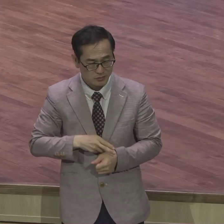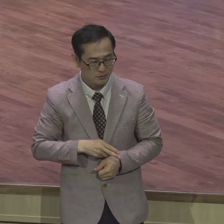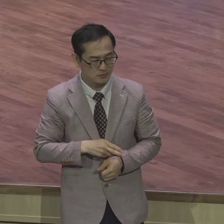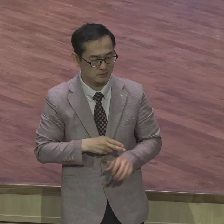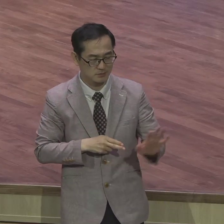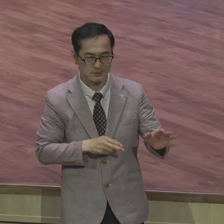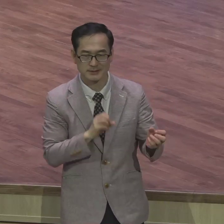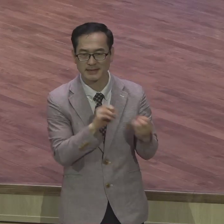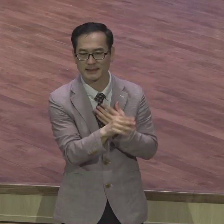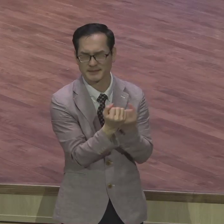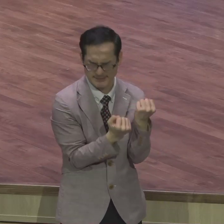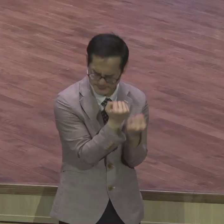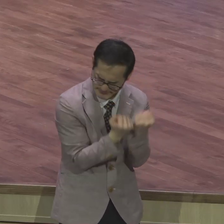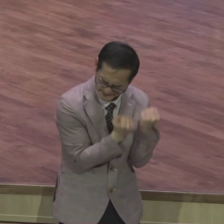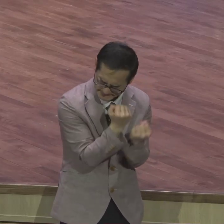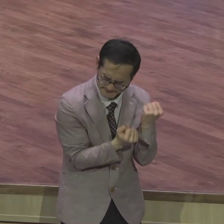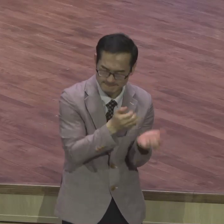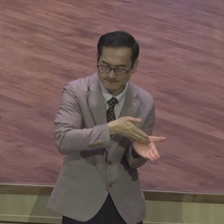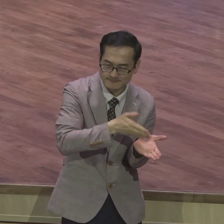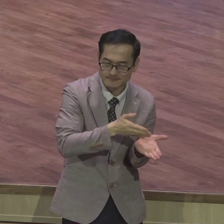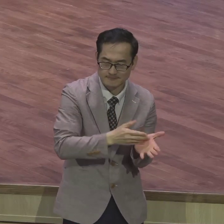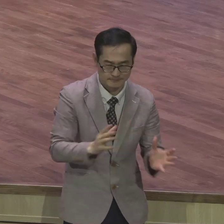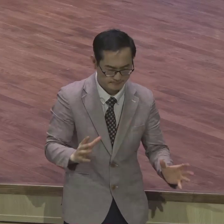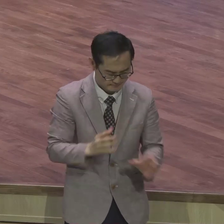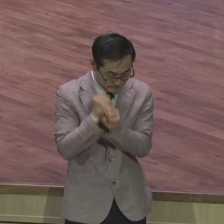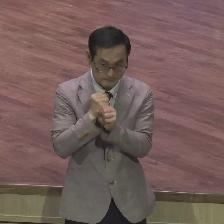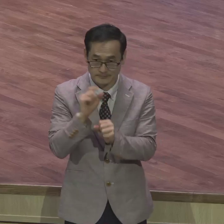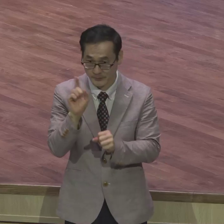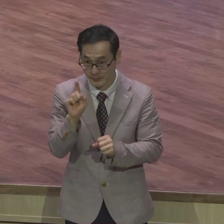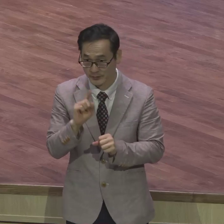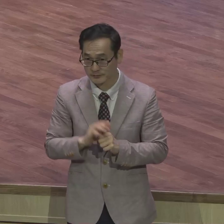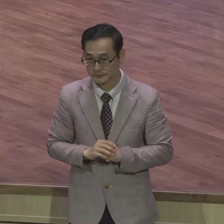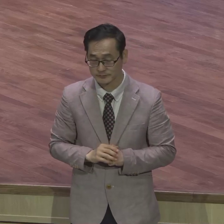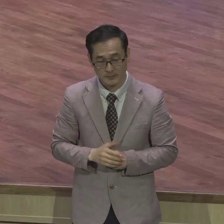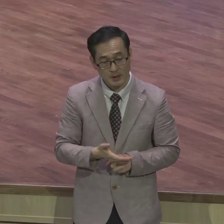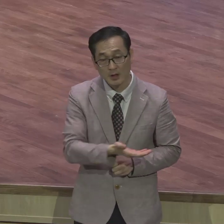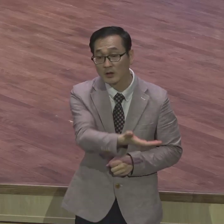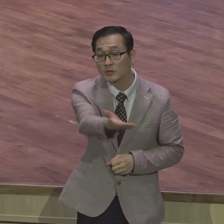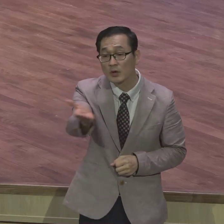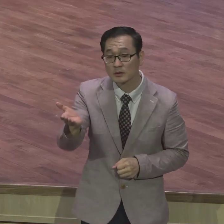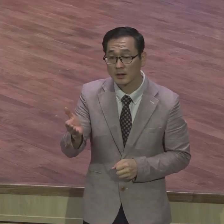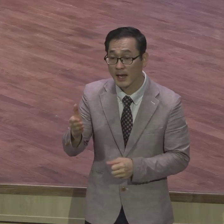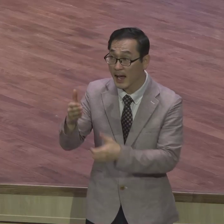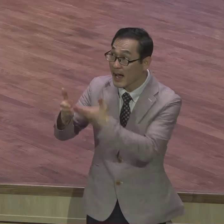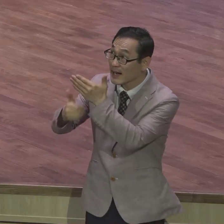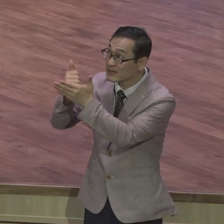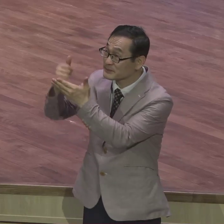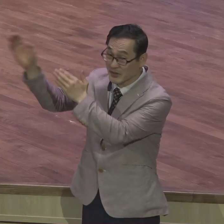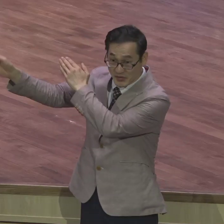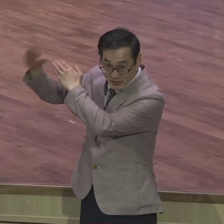것입니다 바울의 답변 한마디로 말하면 너희들이 그렇게 하나님이 불공평하다 말하는데